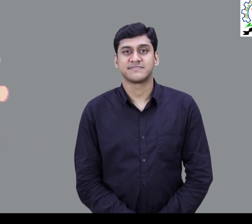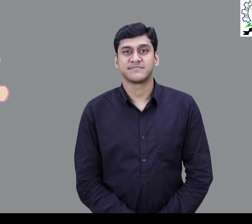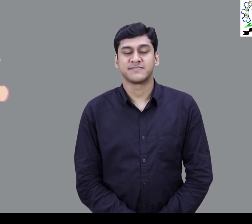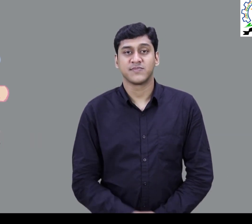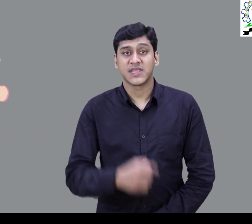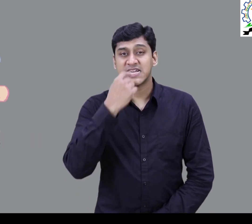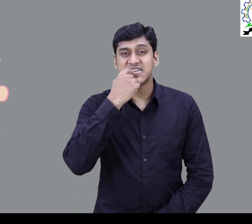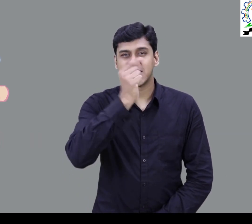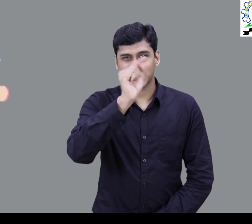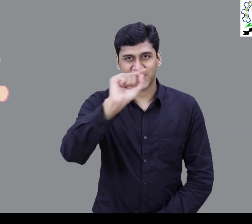Chalk